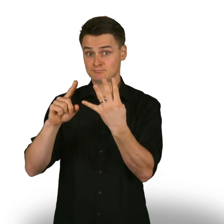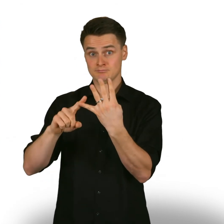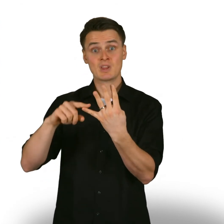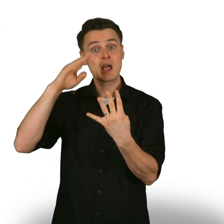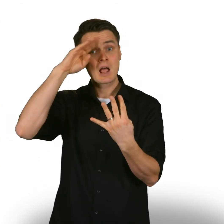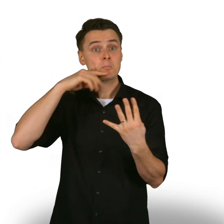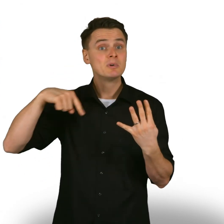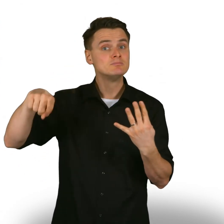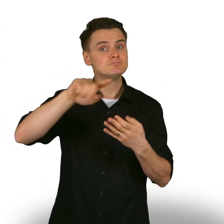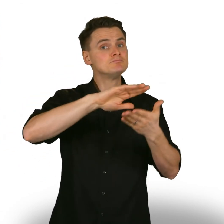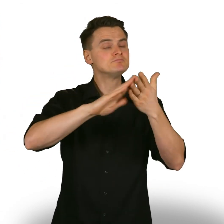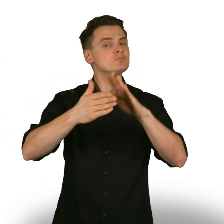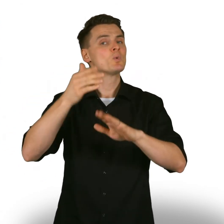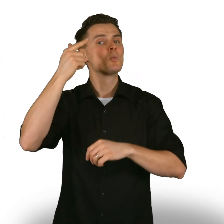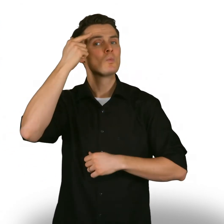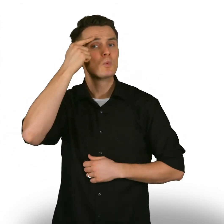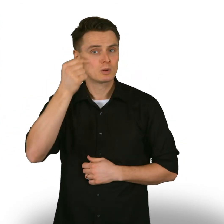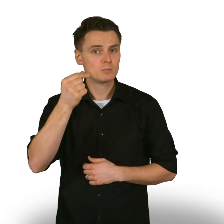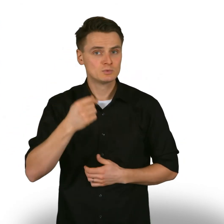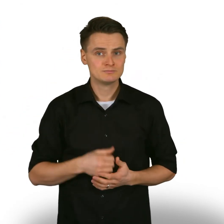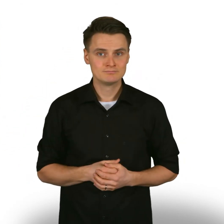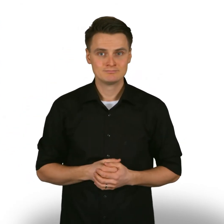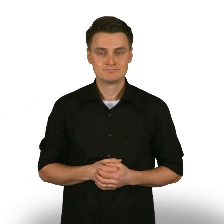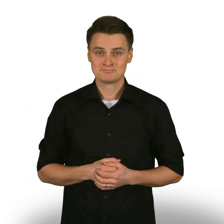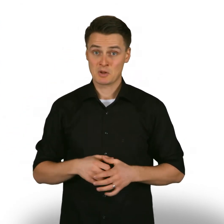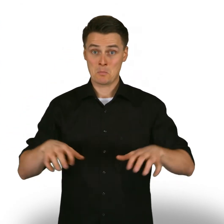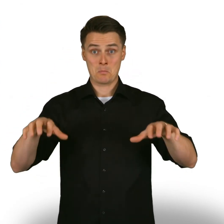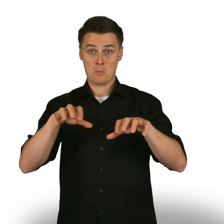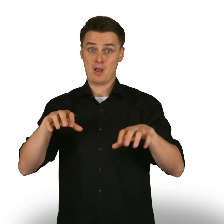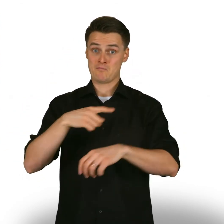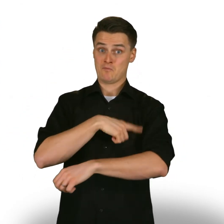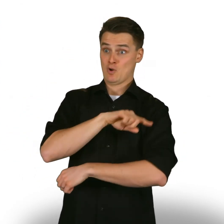ihmisten välinen luottamus, ei markkinavoimien valta.